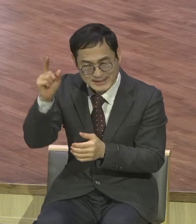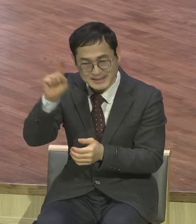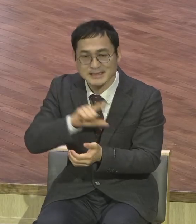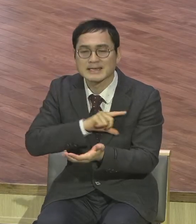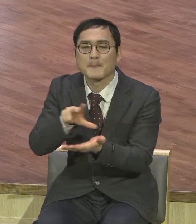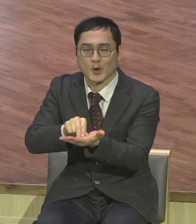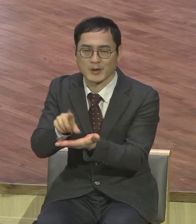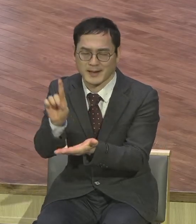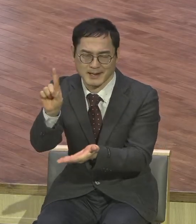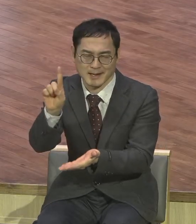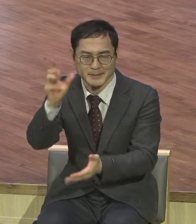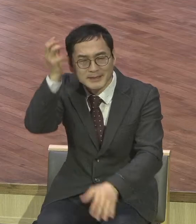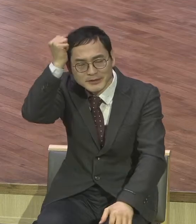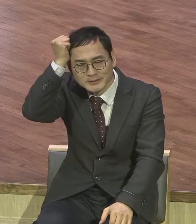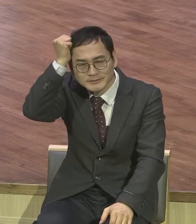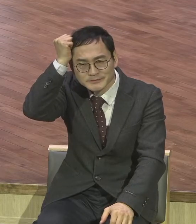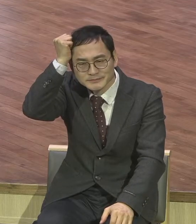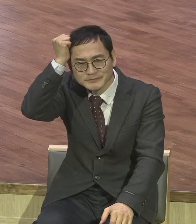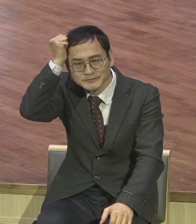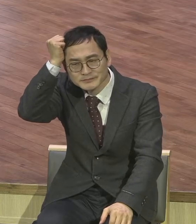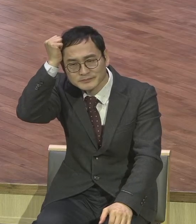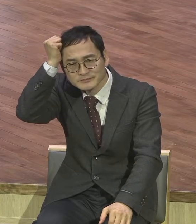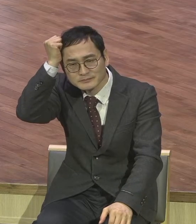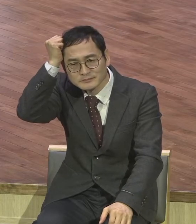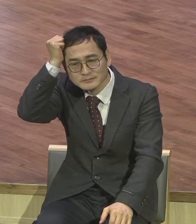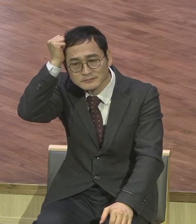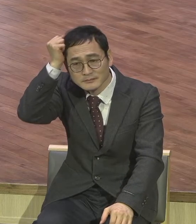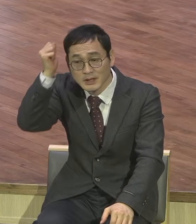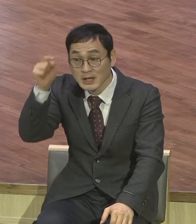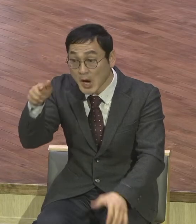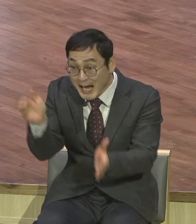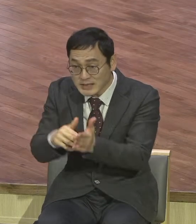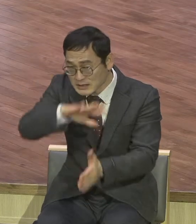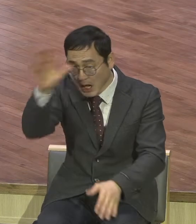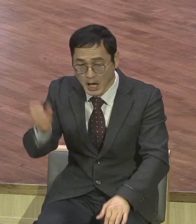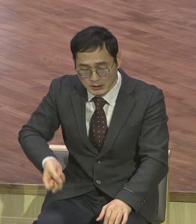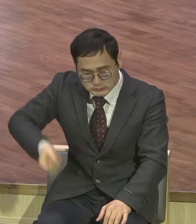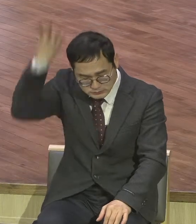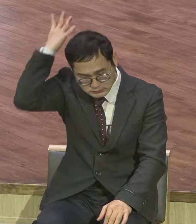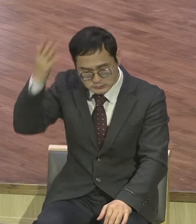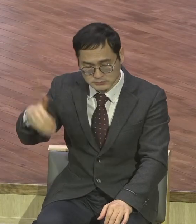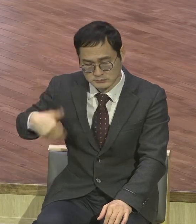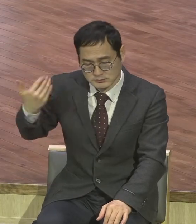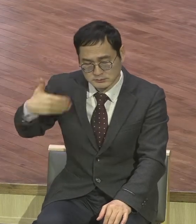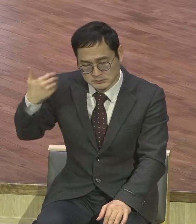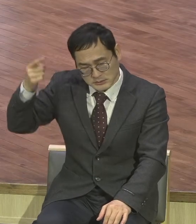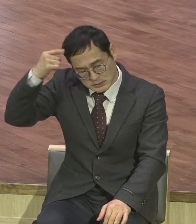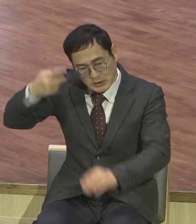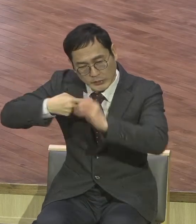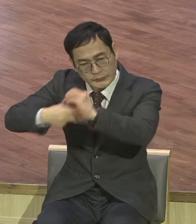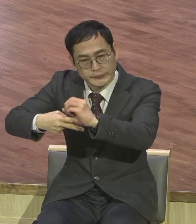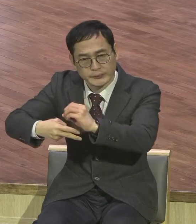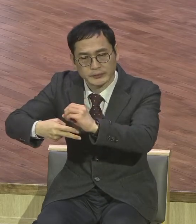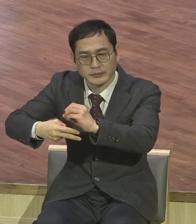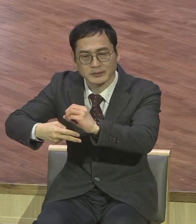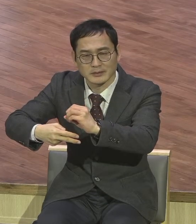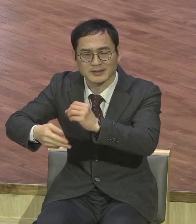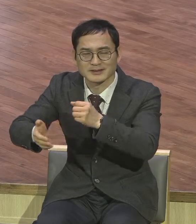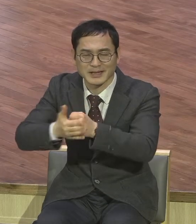대부분이요. 그냥 말씀 없어서 하니까. 그것이 문제란 말이에요. 그래서 일단 시작해보세요. 지속하면 응답받게 되었어요.